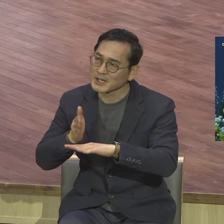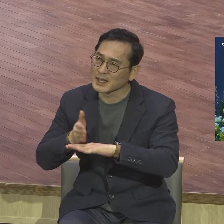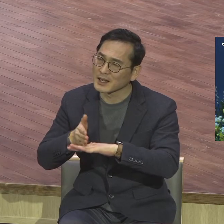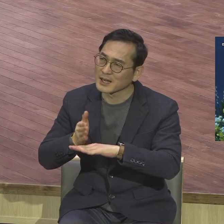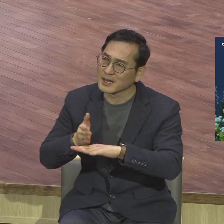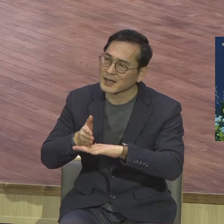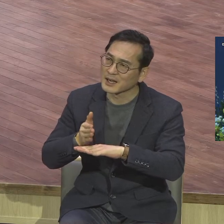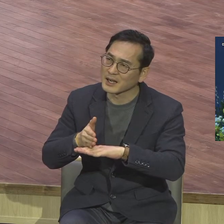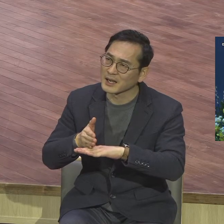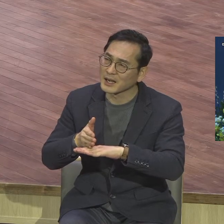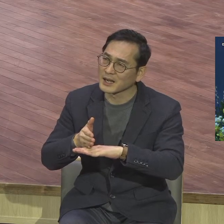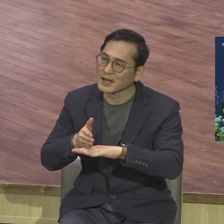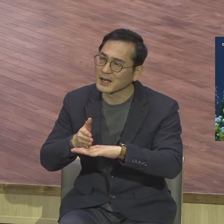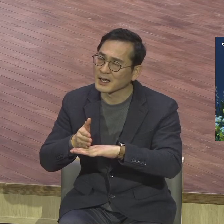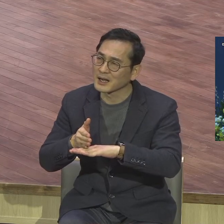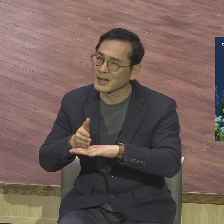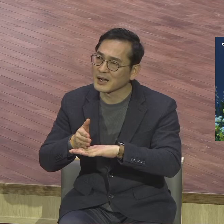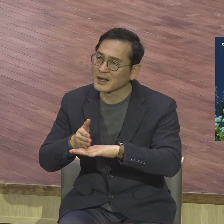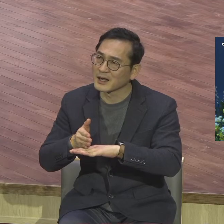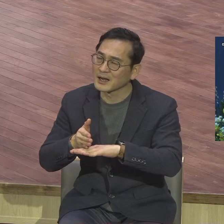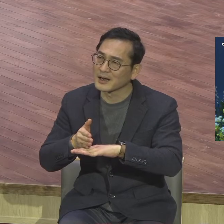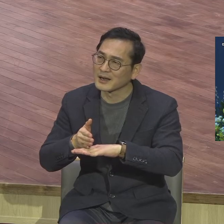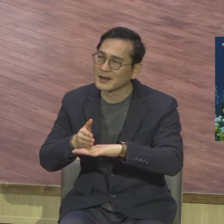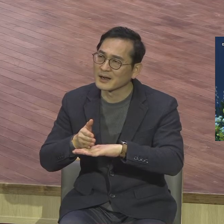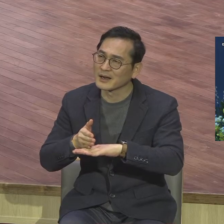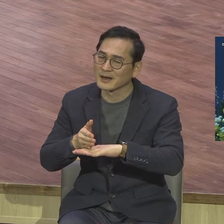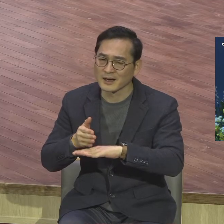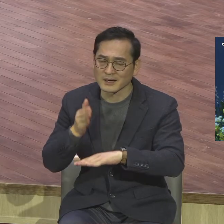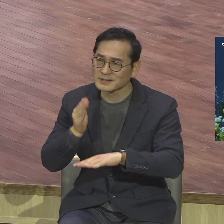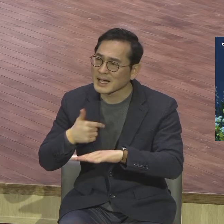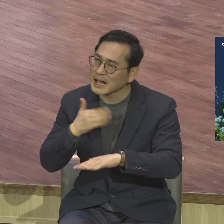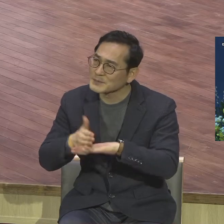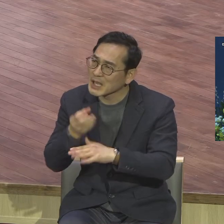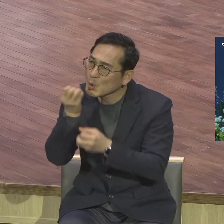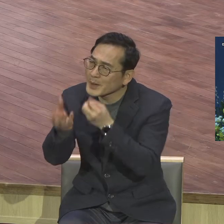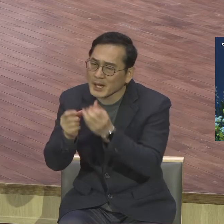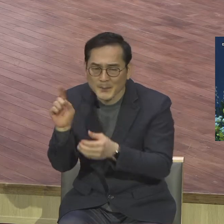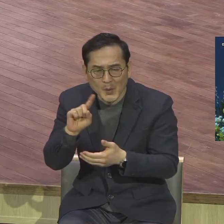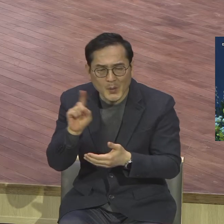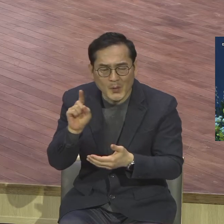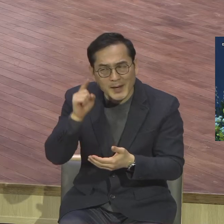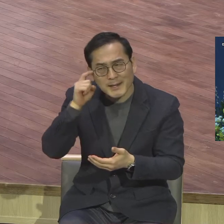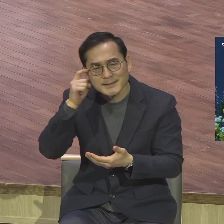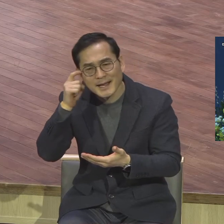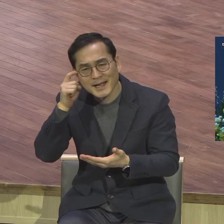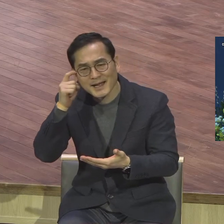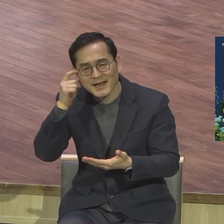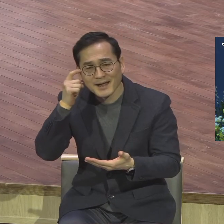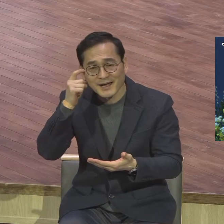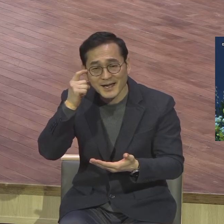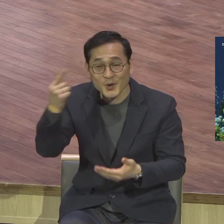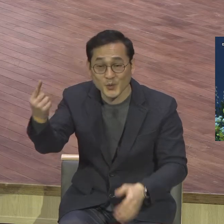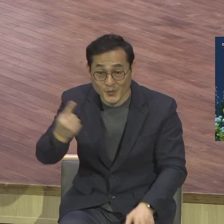감사로 하나님께 드릴까 여러 가지 여러분이 기도하면서 생각해 보았을 것입니다